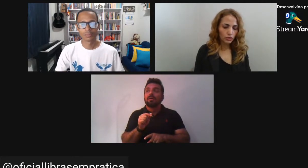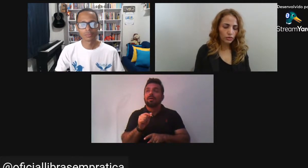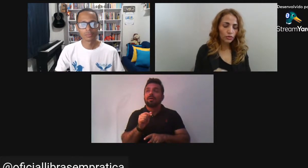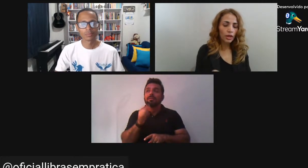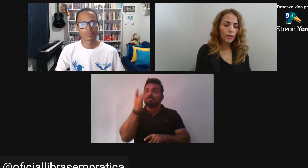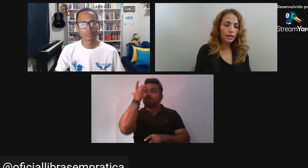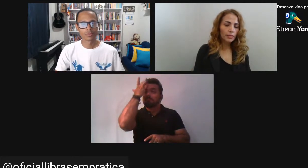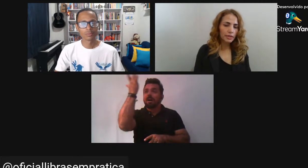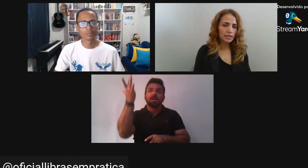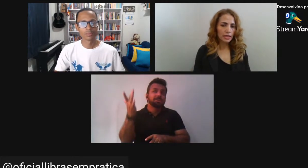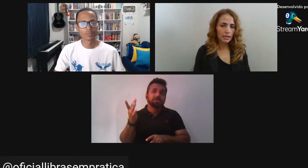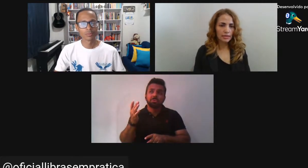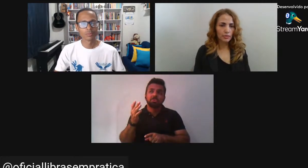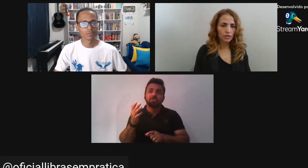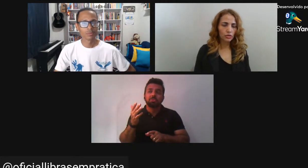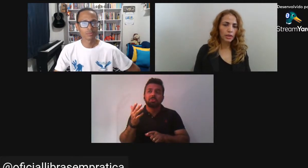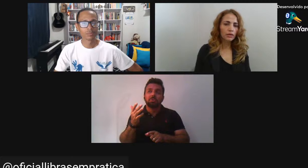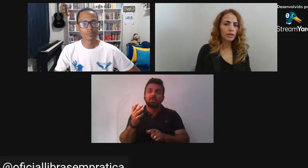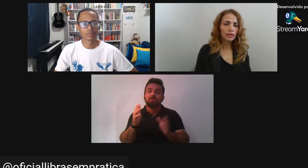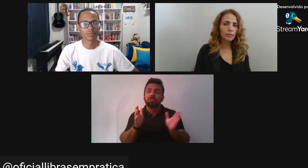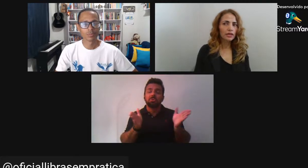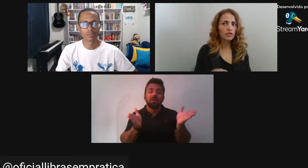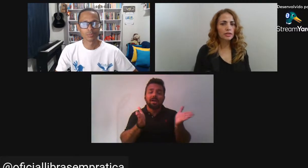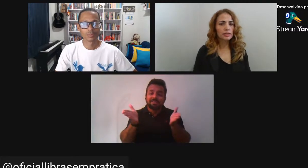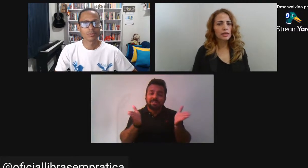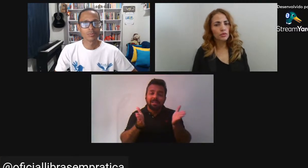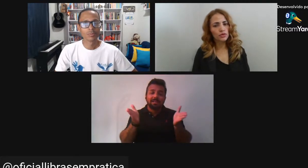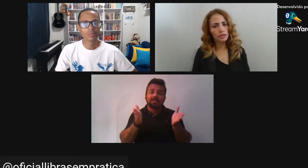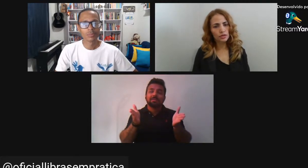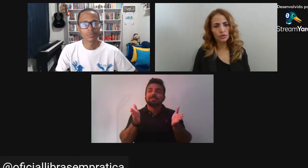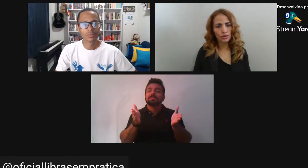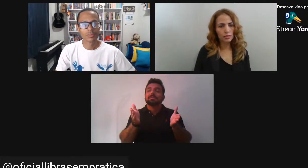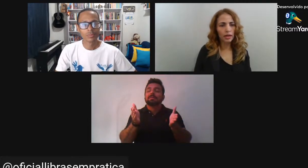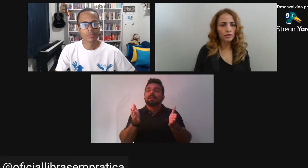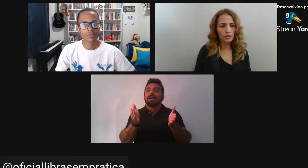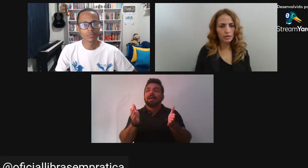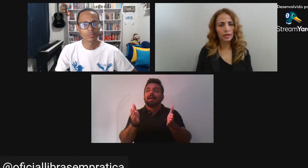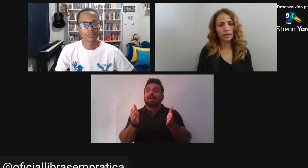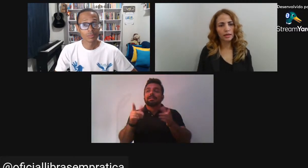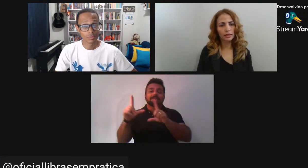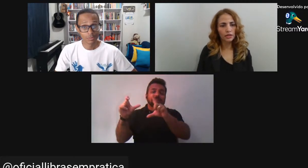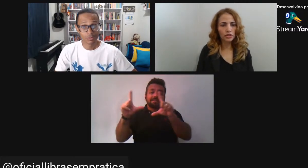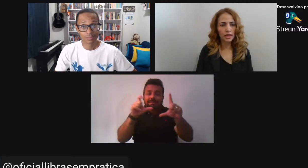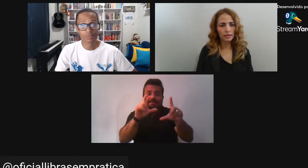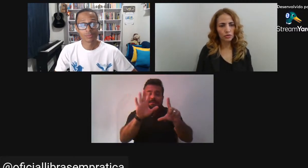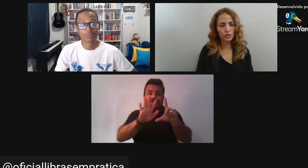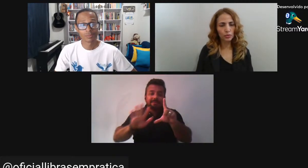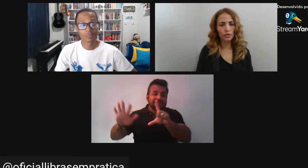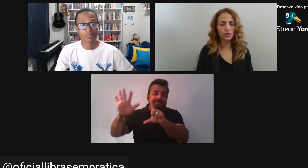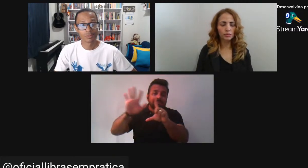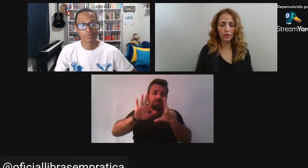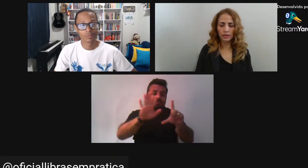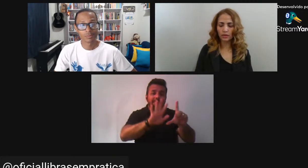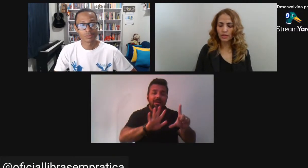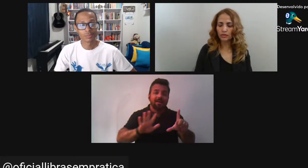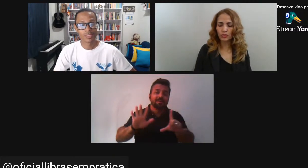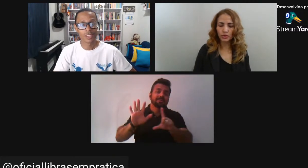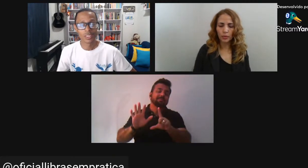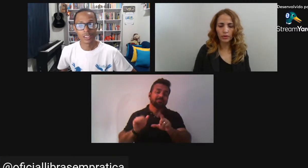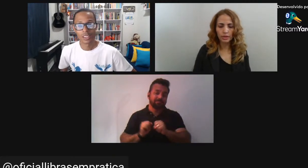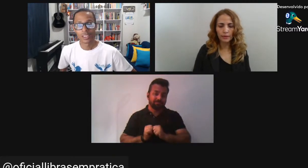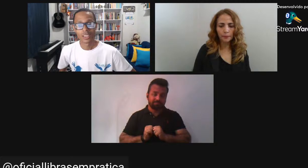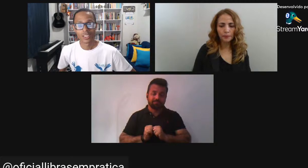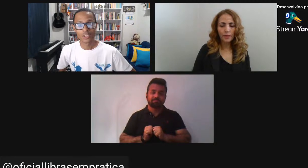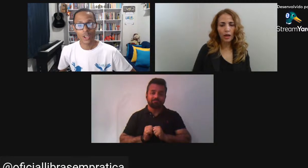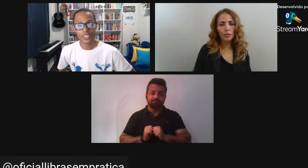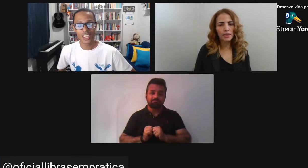Do que eu iria pesquisar Nessas imagens do Militão Que ele tem mais de 16.611 Imagens registradas No Museu Paulista No Assemble do